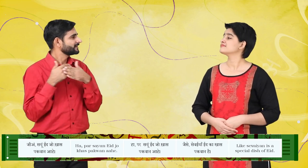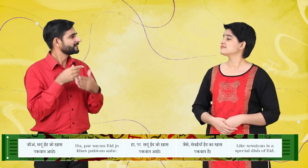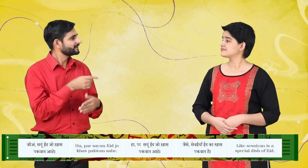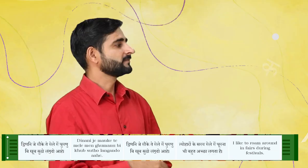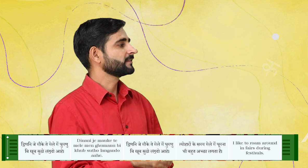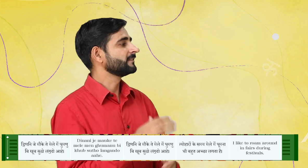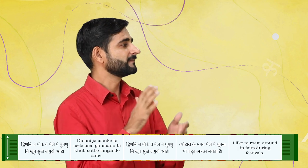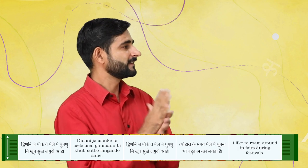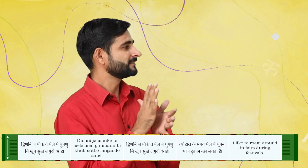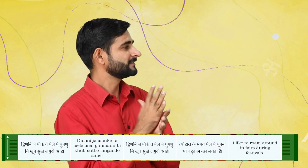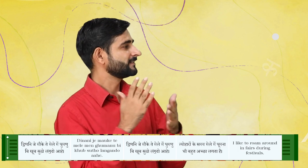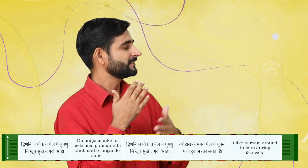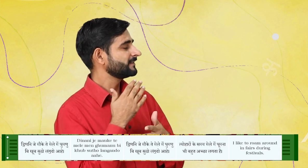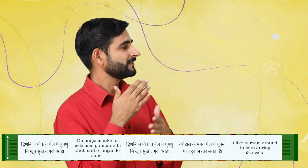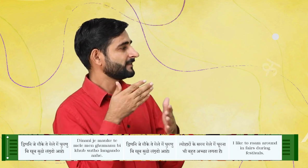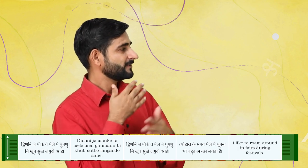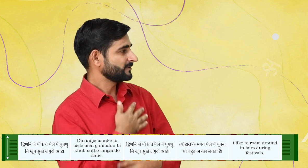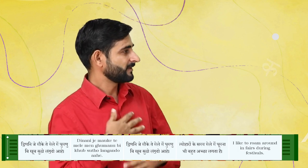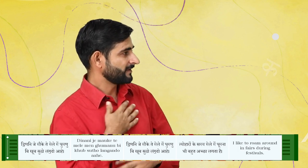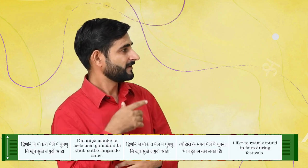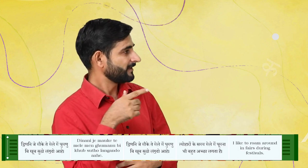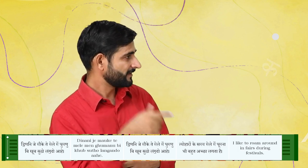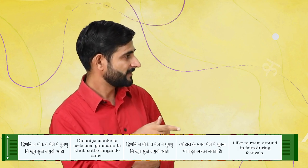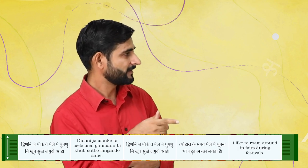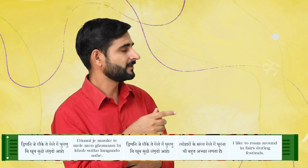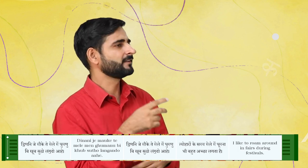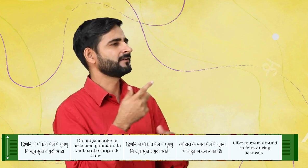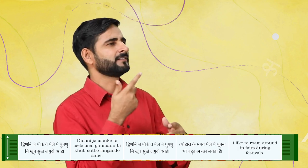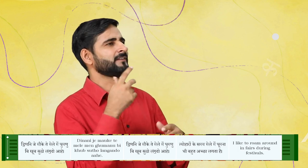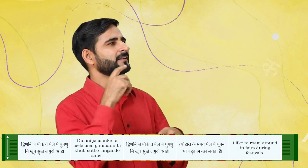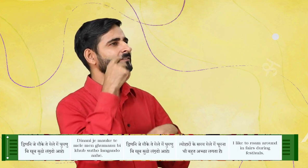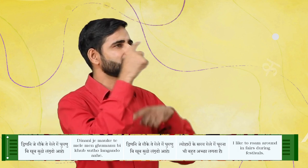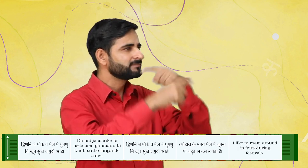दिनन जे मौके ते मेले में घुमन भी खुब सुठो लगंदो आहे